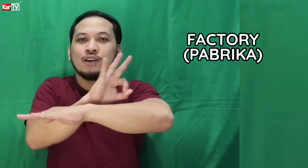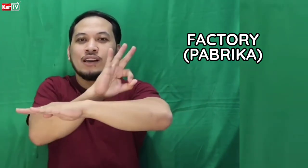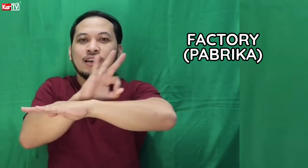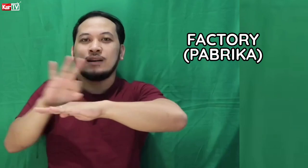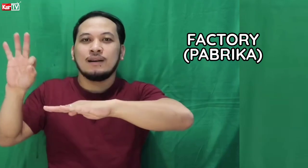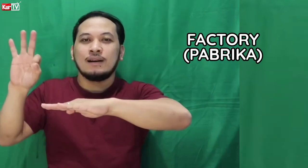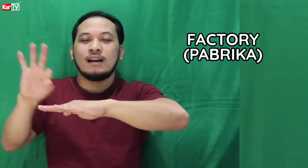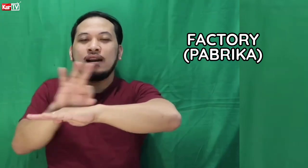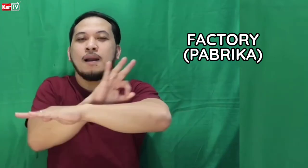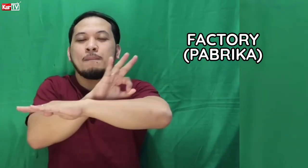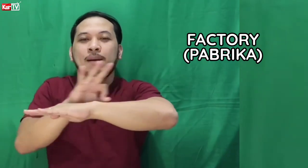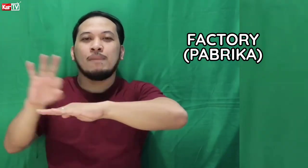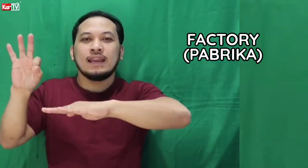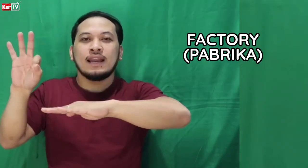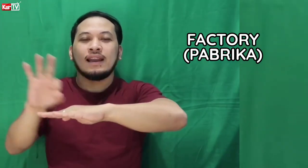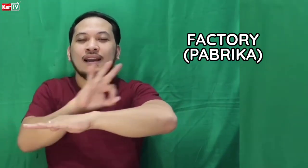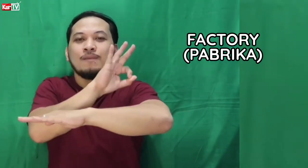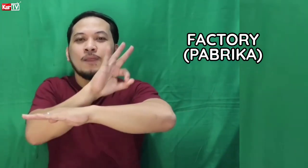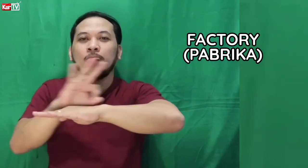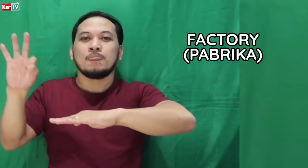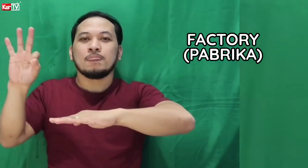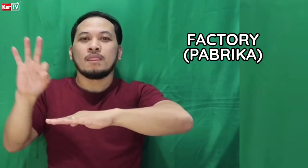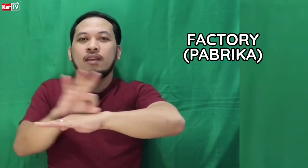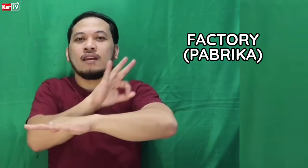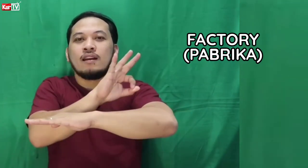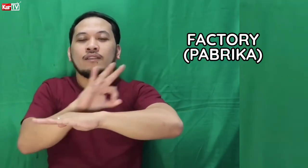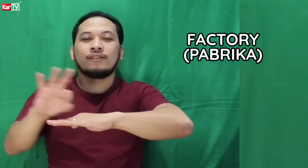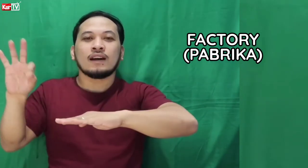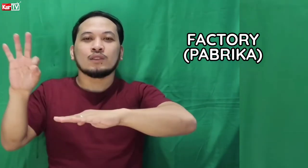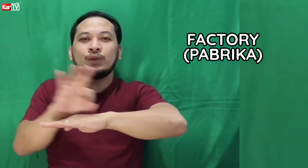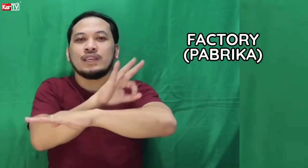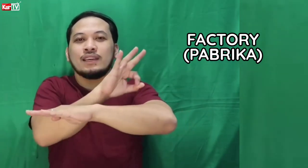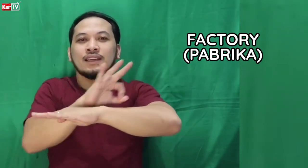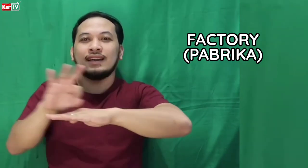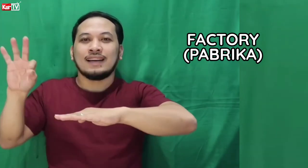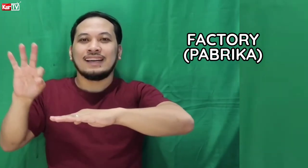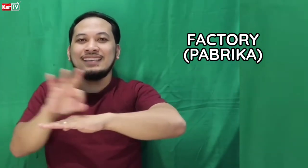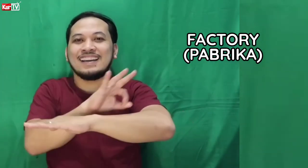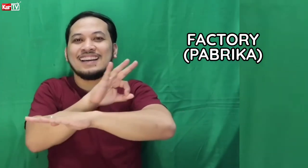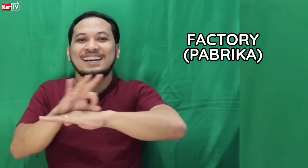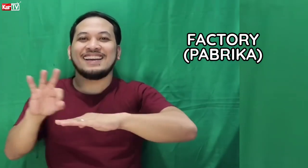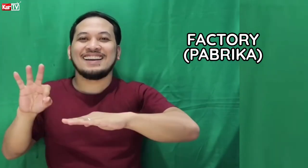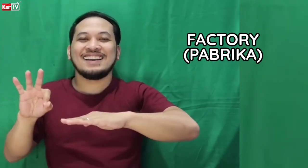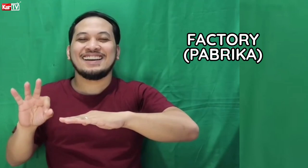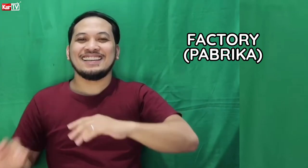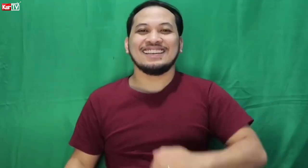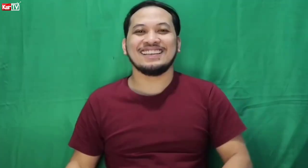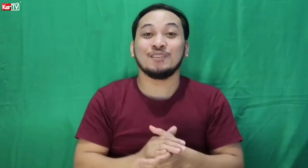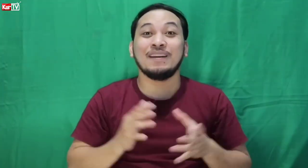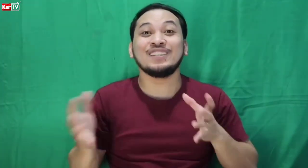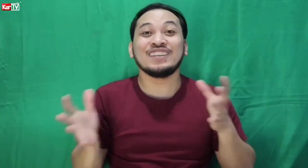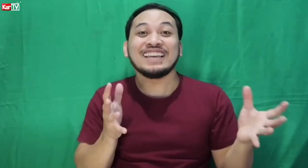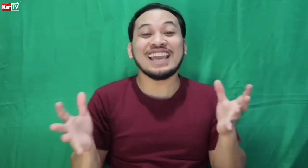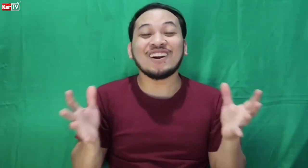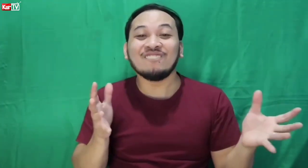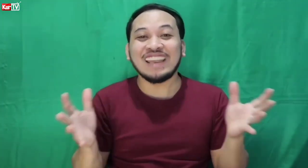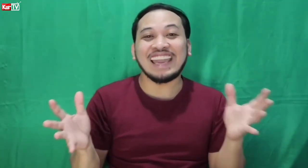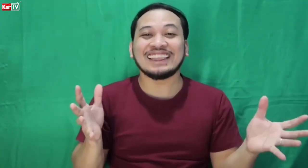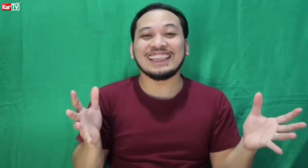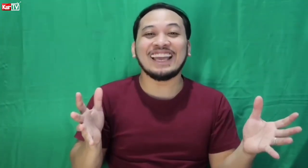Or Paprika. Factory. Ayan. So medyo nagiging complicated na